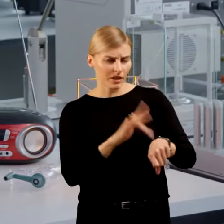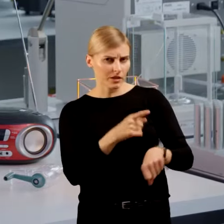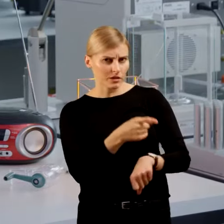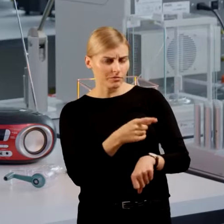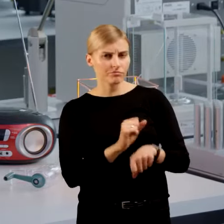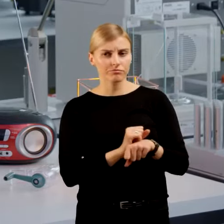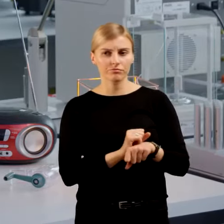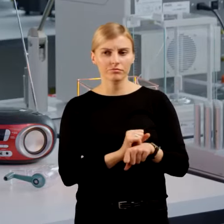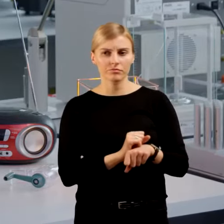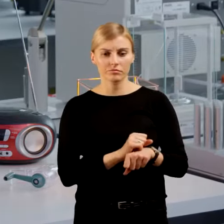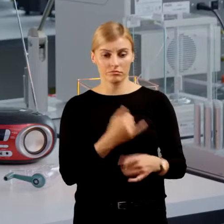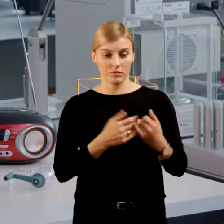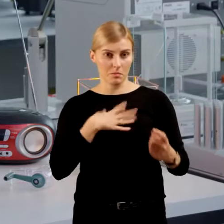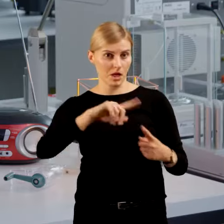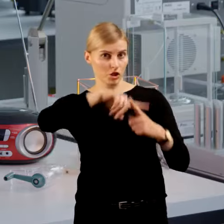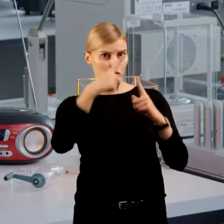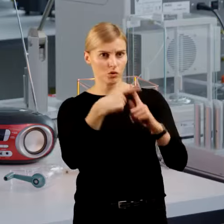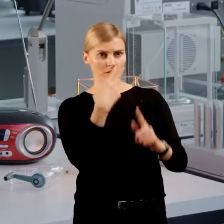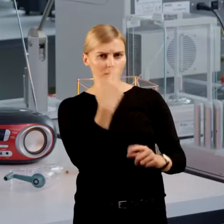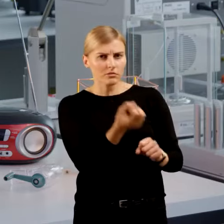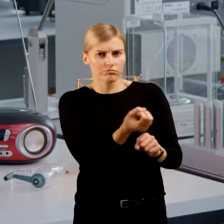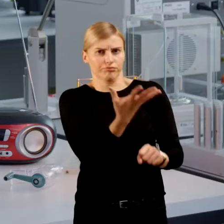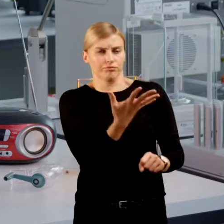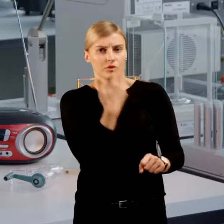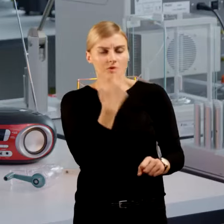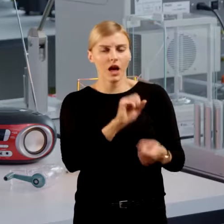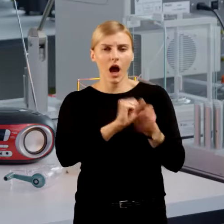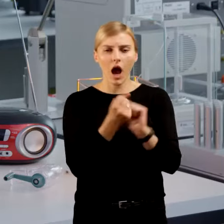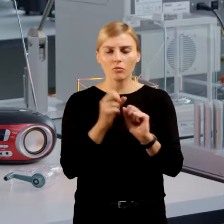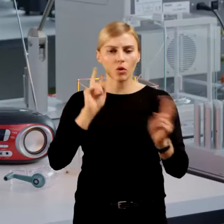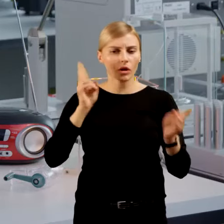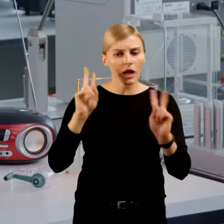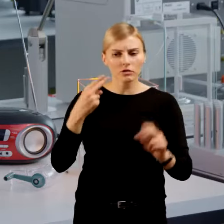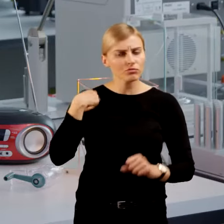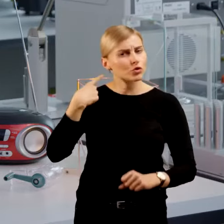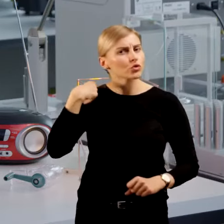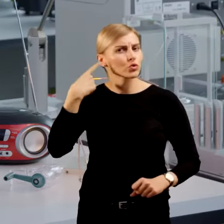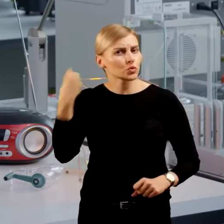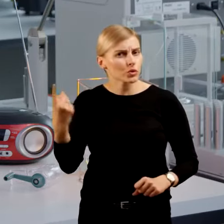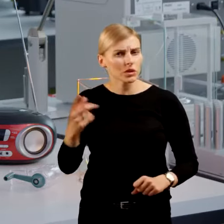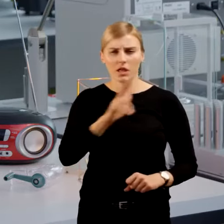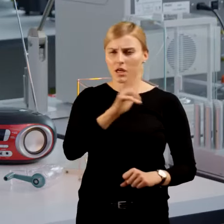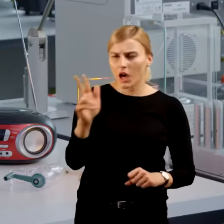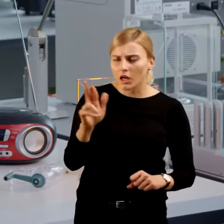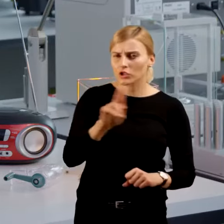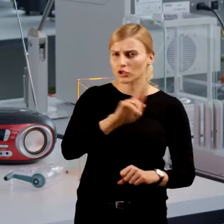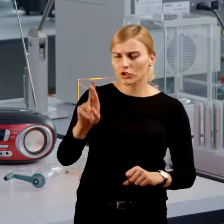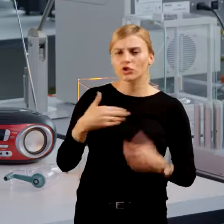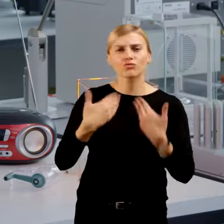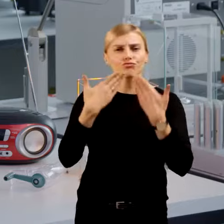Na przykład świecąca żarówka albo grające radio. Te i wiele innych urządzeń elektrycznych działa właśnie